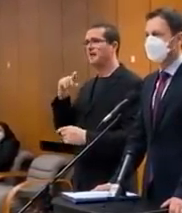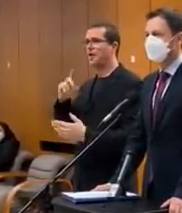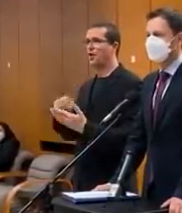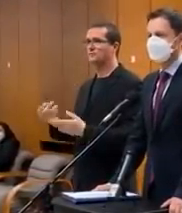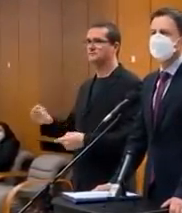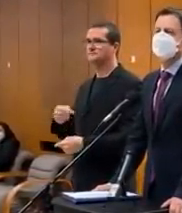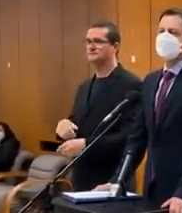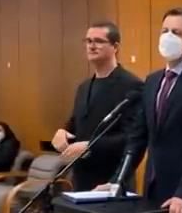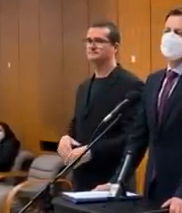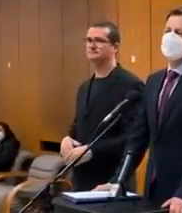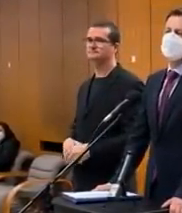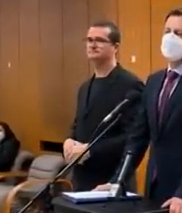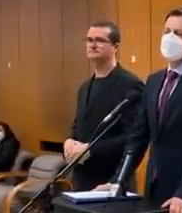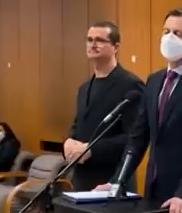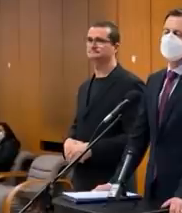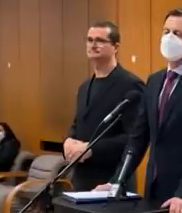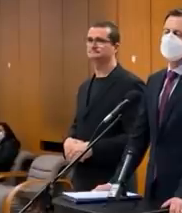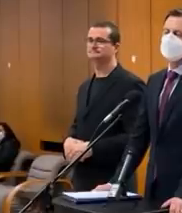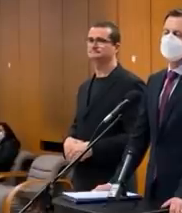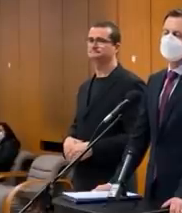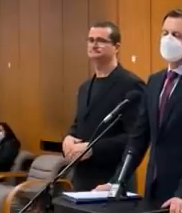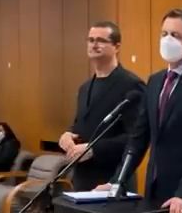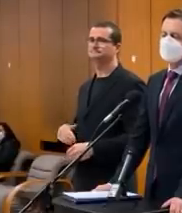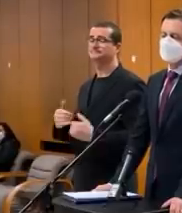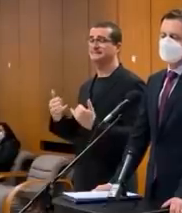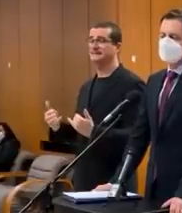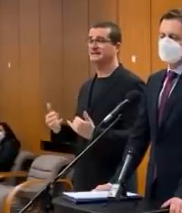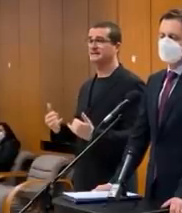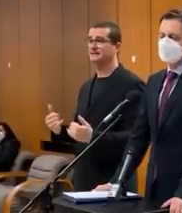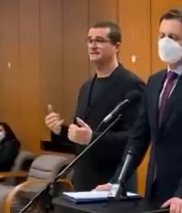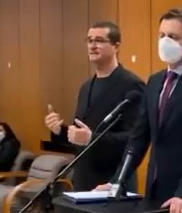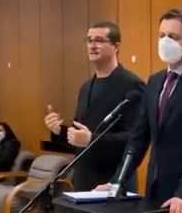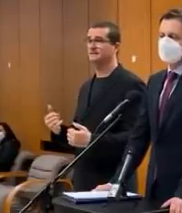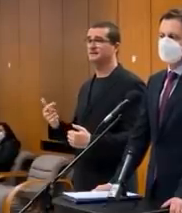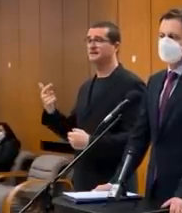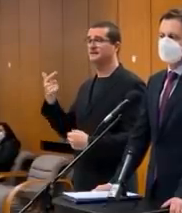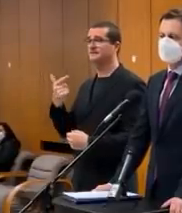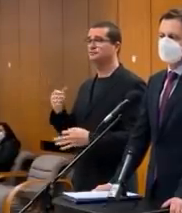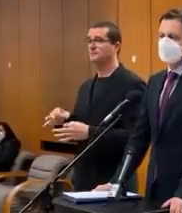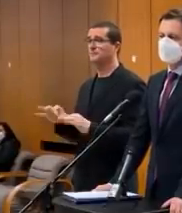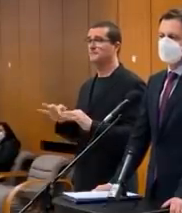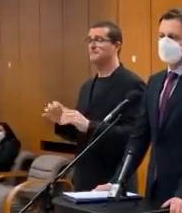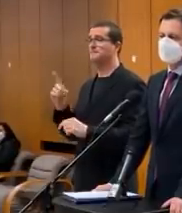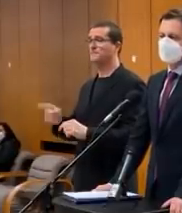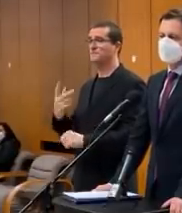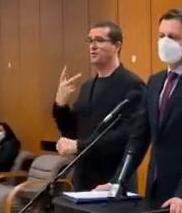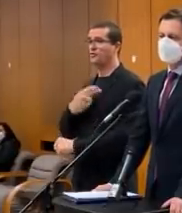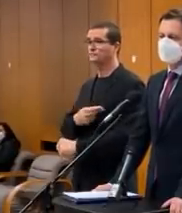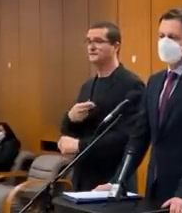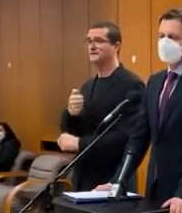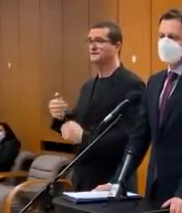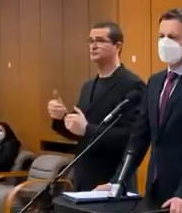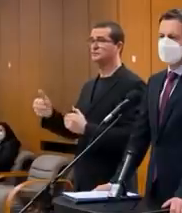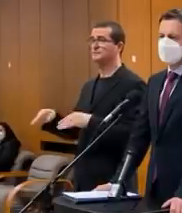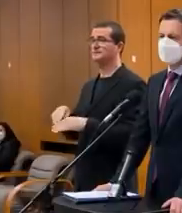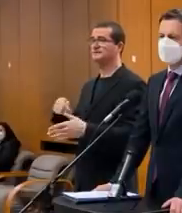Pán premiér, niekto sa vám čudne, že vy je 20. novembra avizujete prítrahu podineho učkovania. Tieden na to,